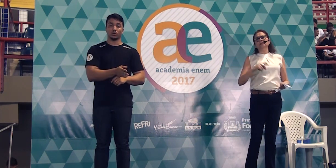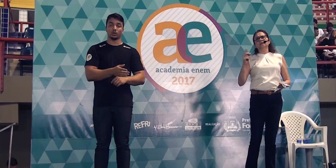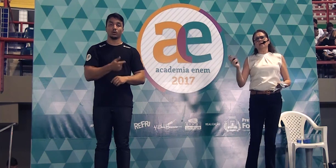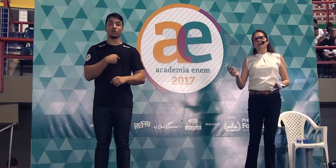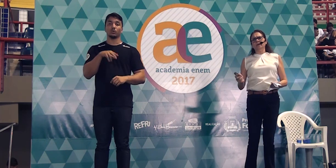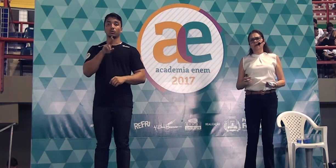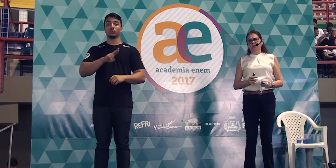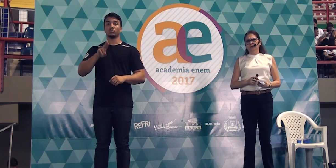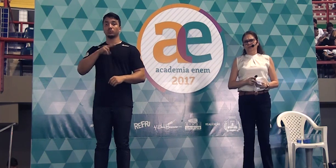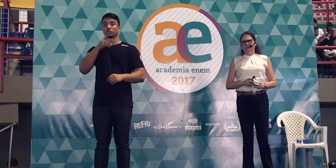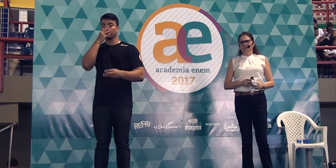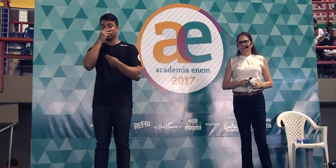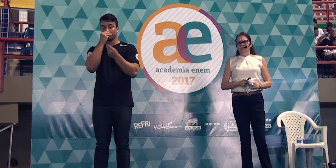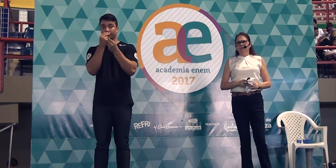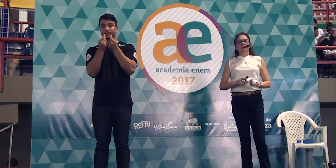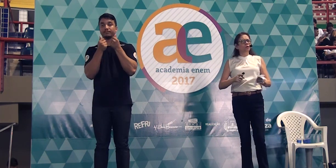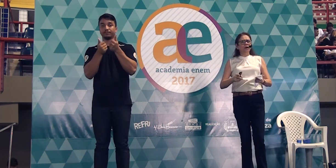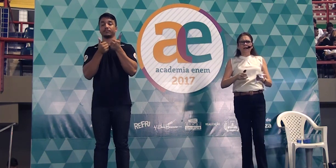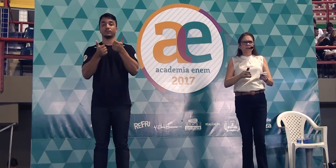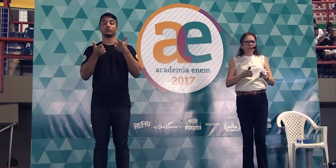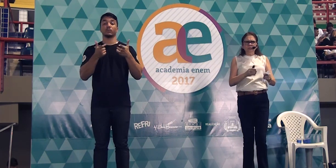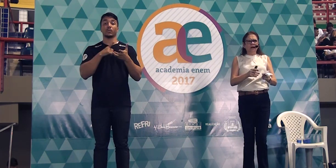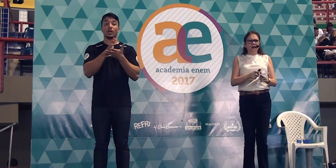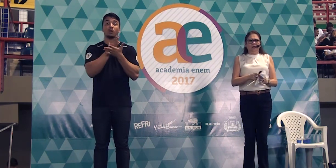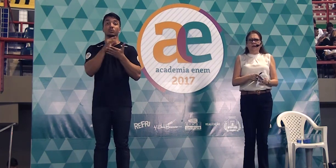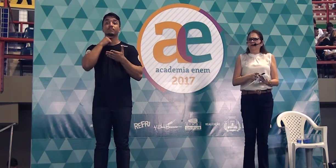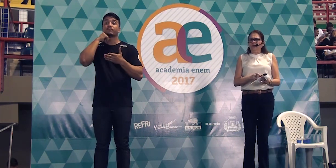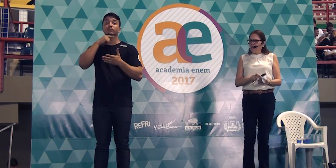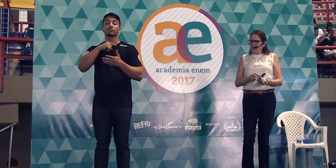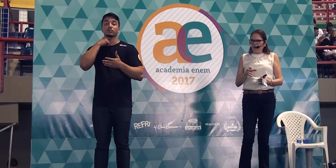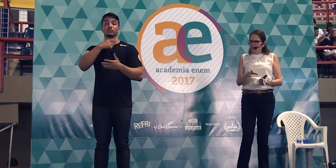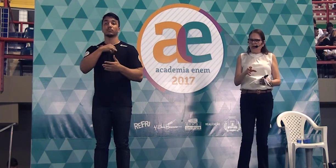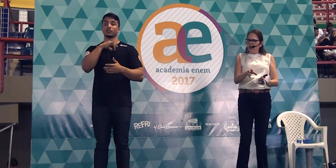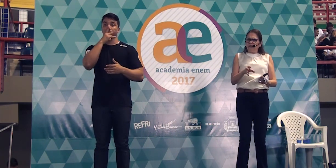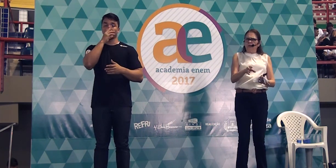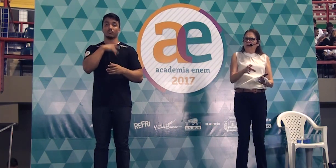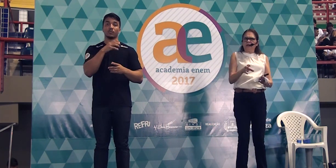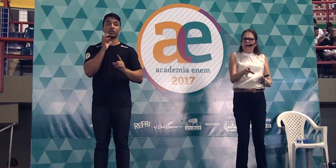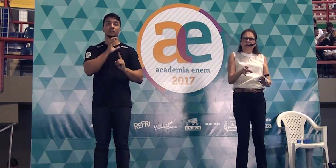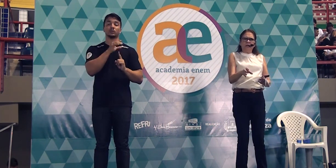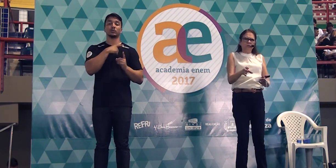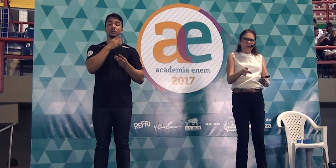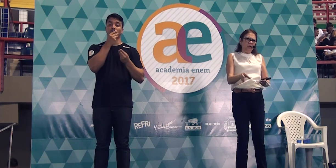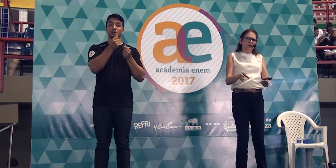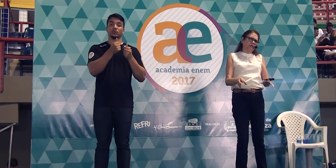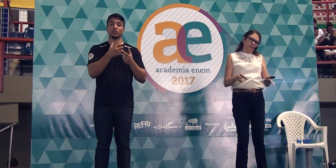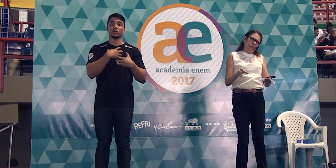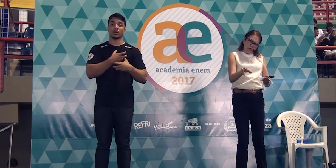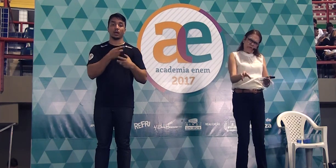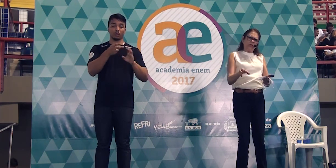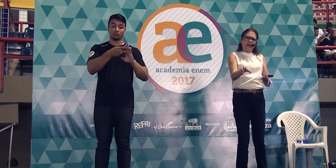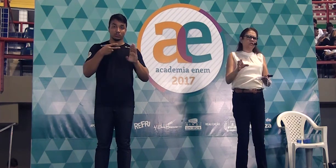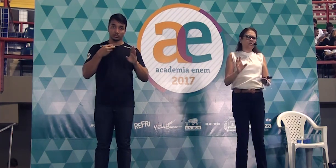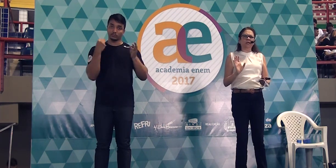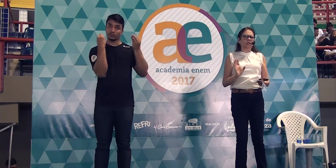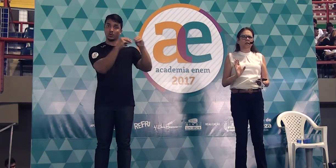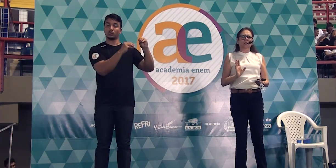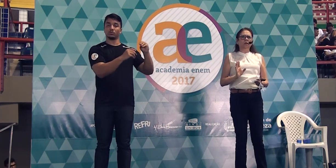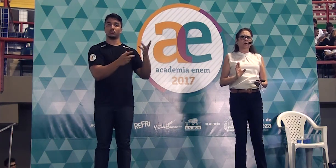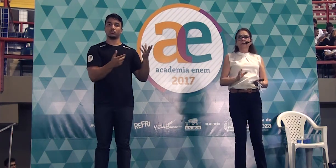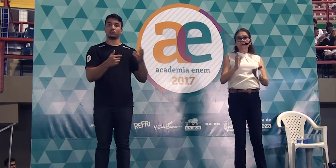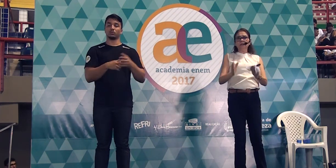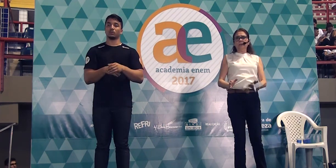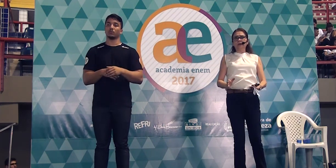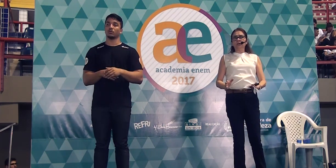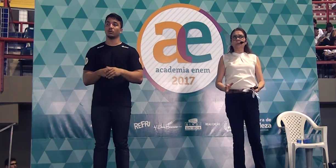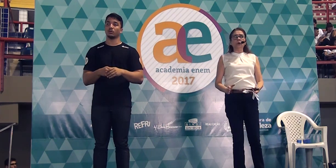com e sem cabimento. Tem lugar que não dá. É uma forma forçosa. O cara quer ganhar duas linhas, aí puf, encaixa ali.